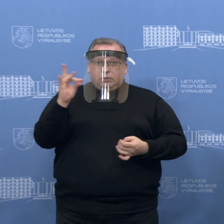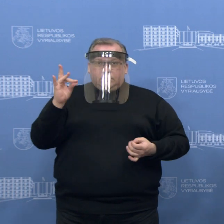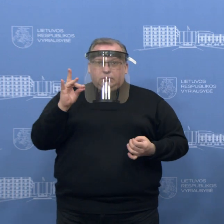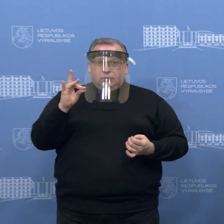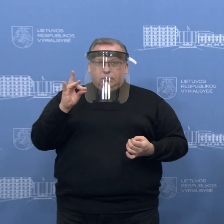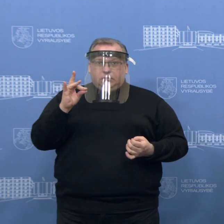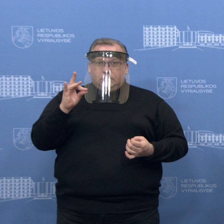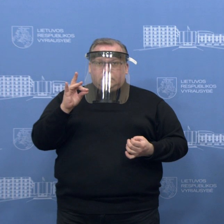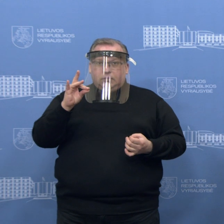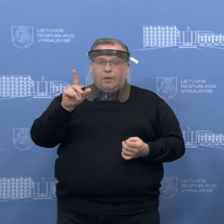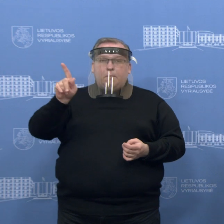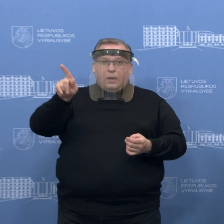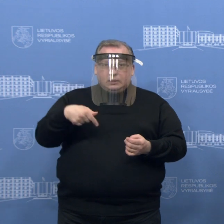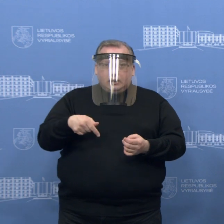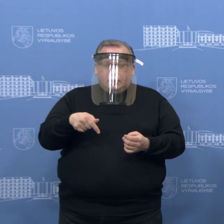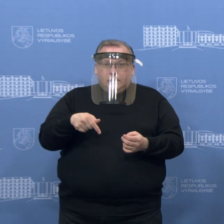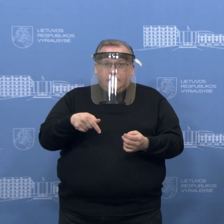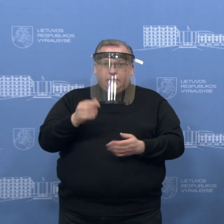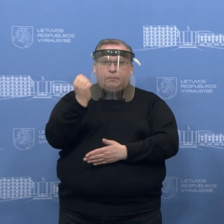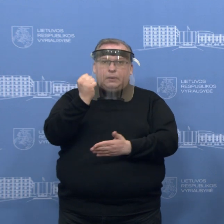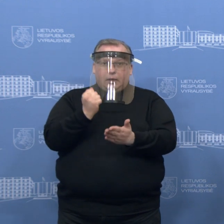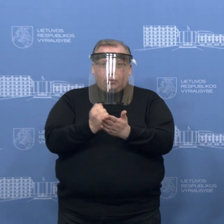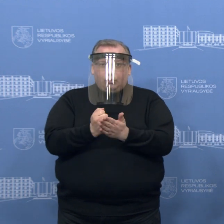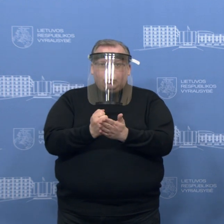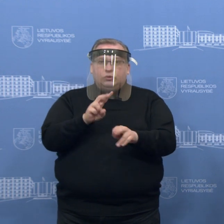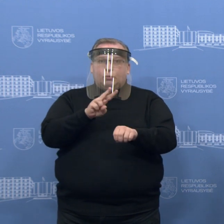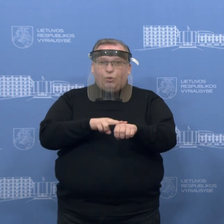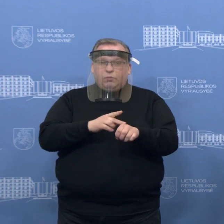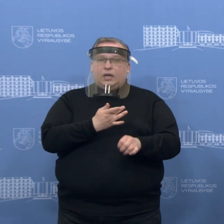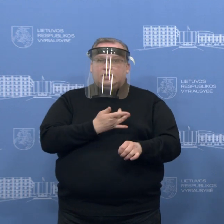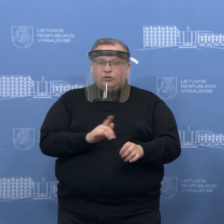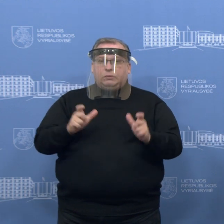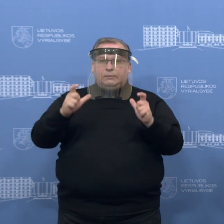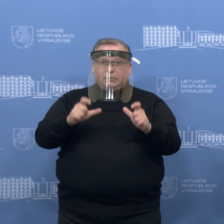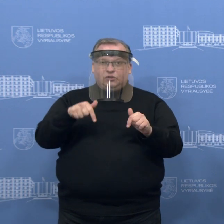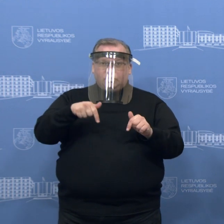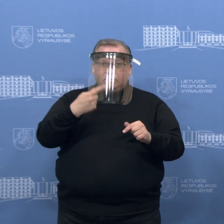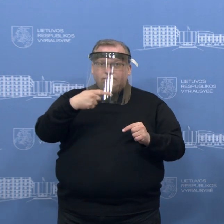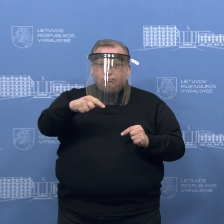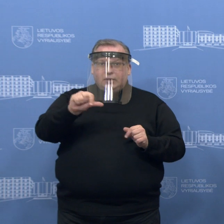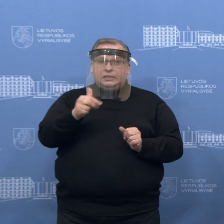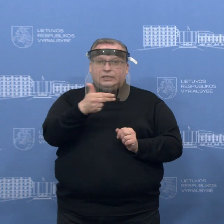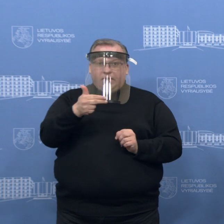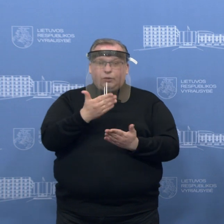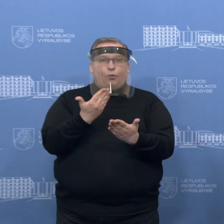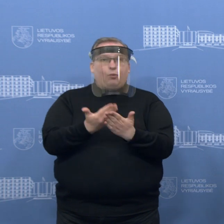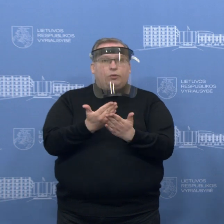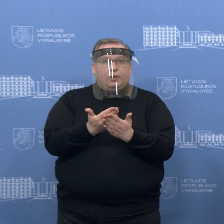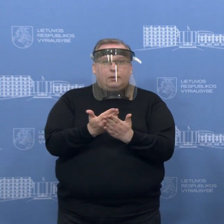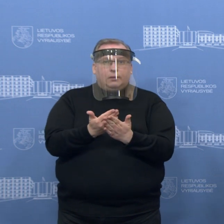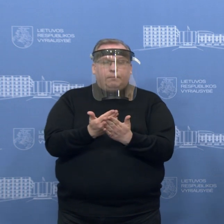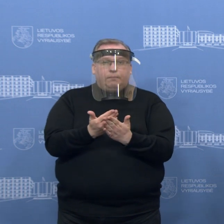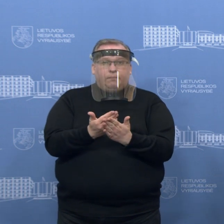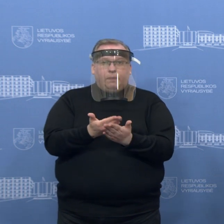pasitelkti pareigūnus tam, kad užtikrinti sugrieštintų piemonių laikymas iš į savaitelį. Kodėl nebuvo